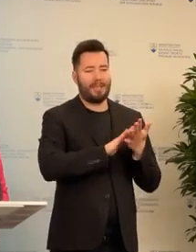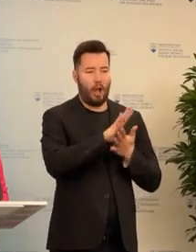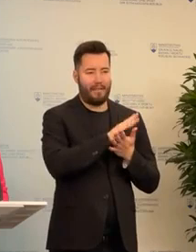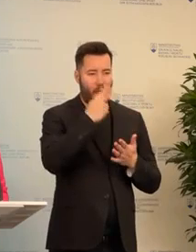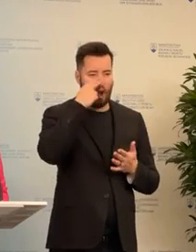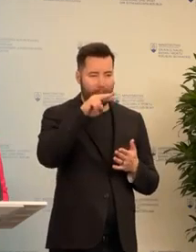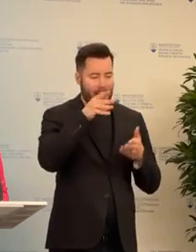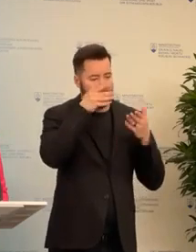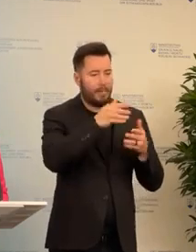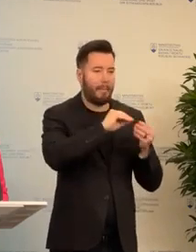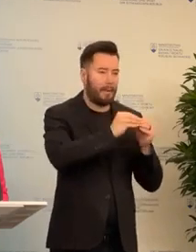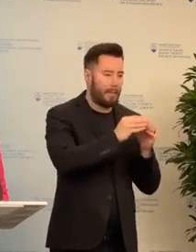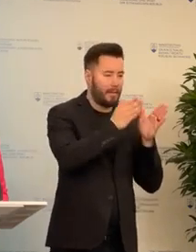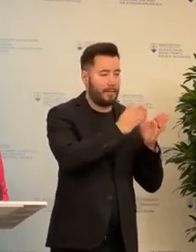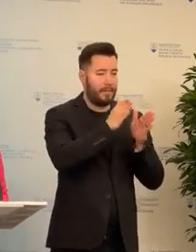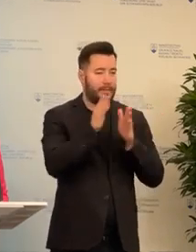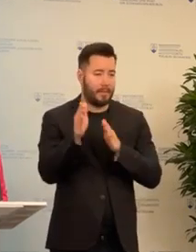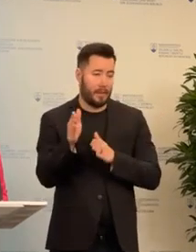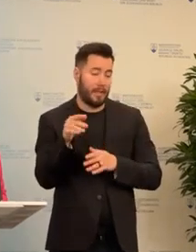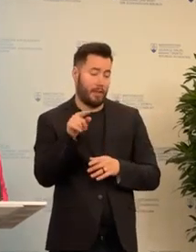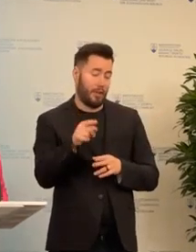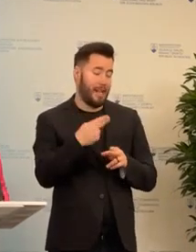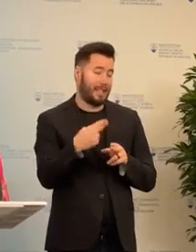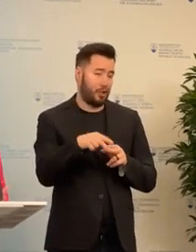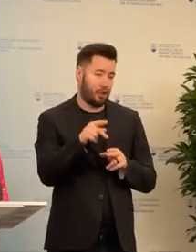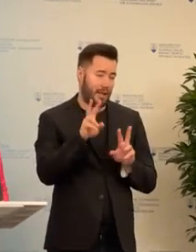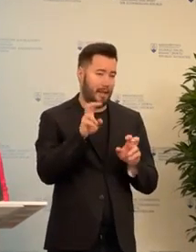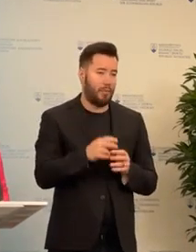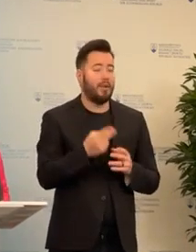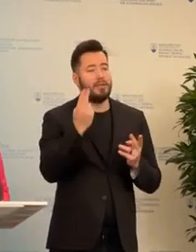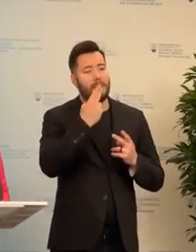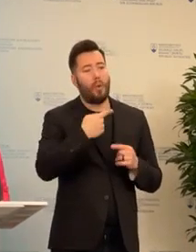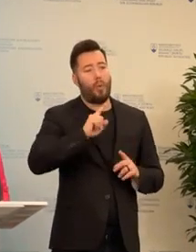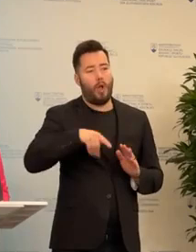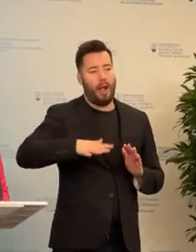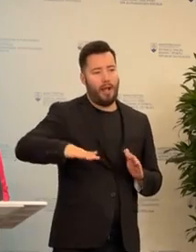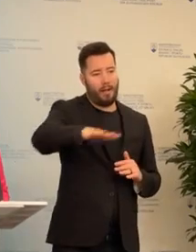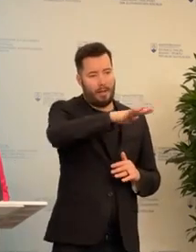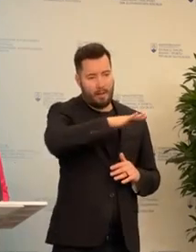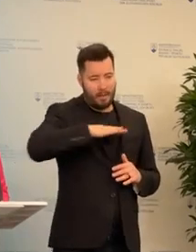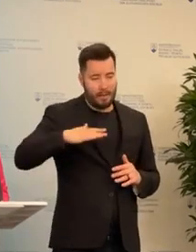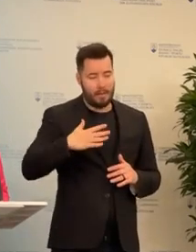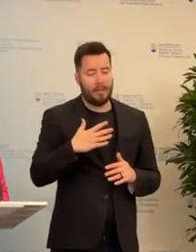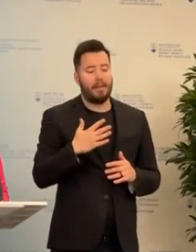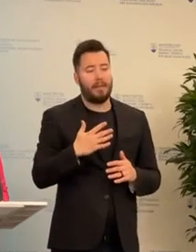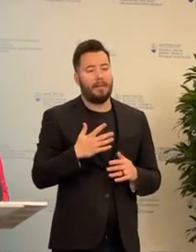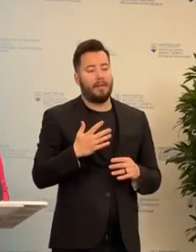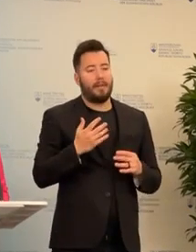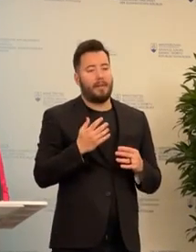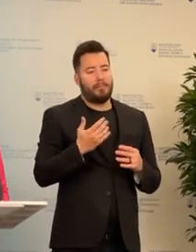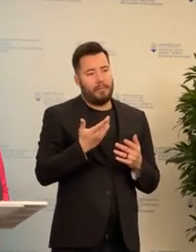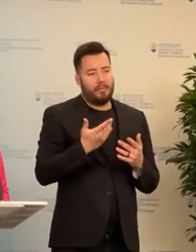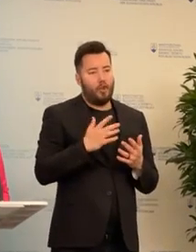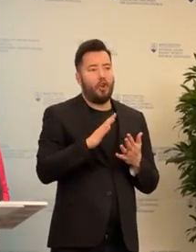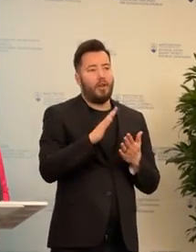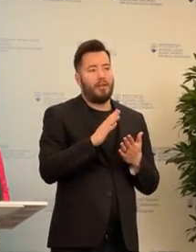jednotlivé predmety, je samozrejme aj táto otázka na stole. A možno teraz je len na všetkých, lebo toto je kurikulárna reforma, ktorá sa realizuje spolu